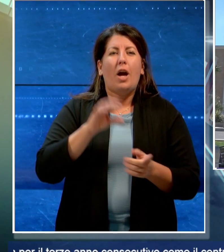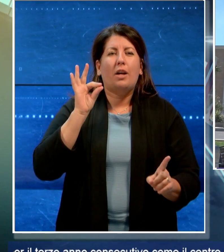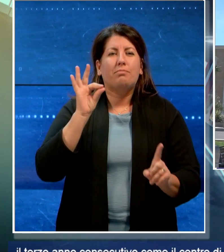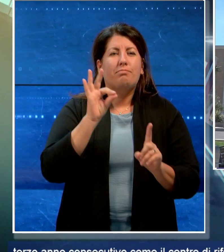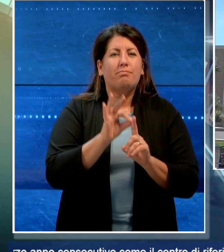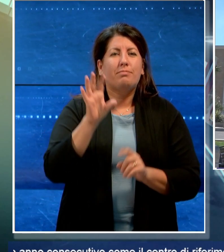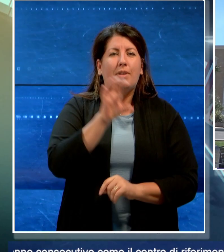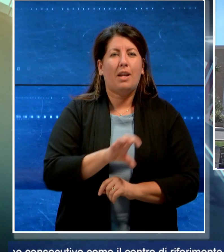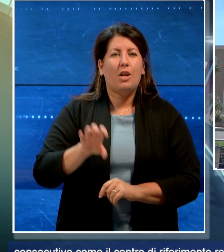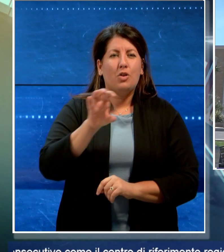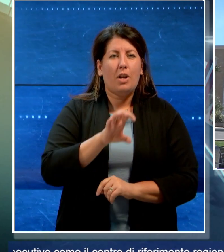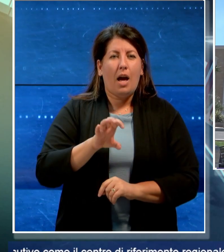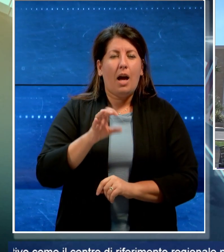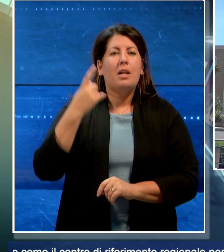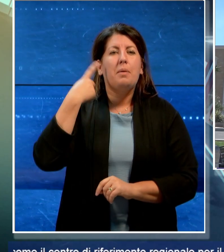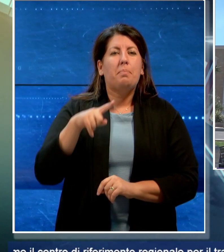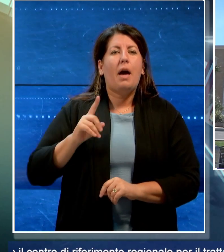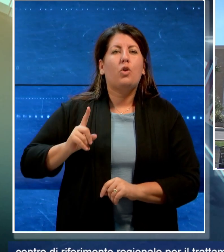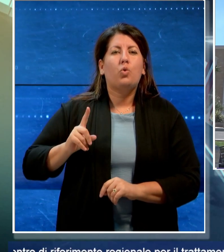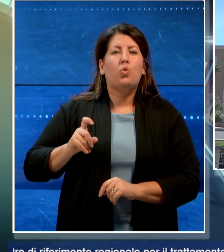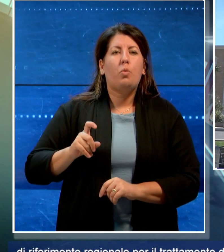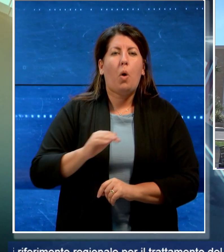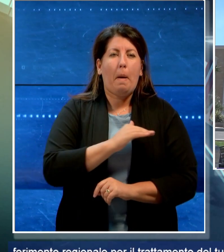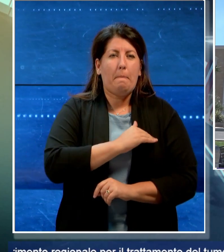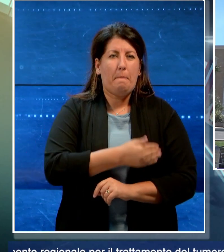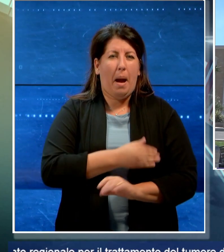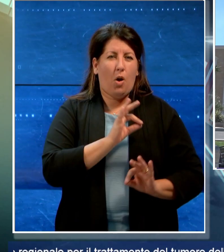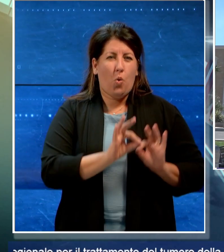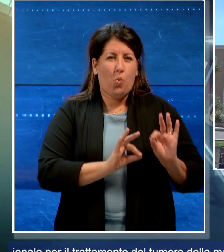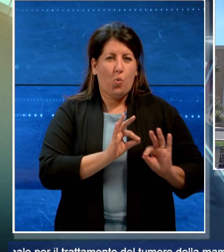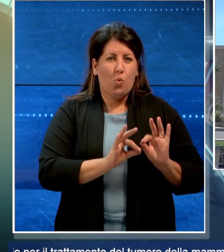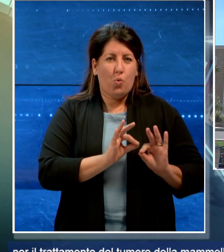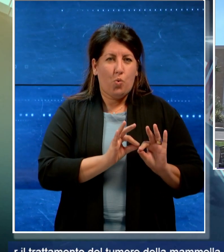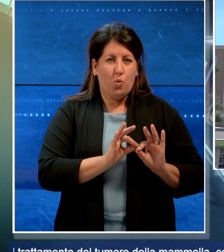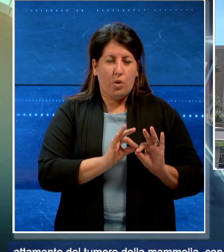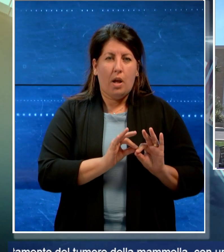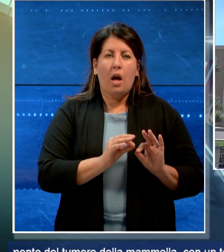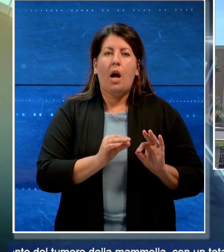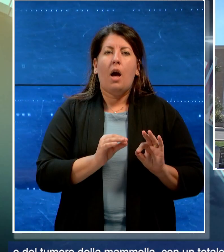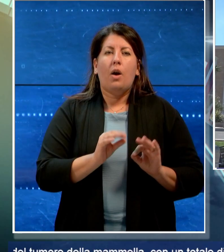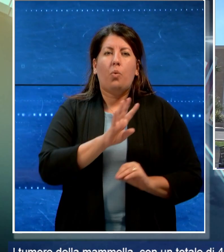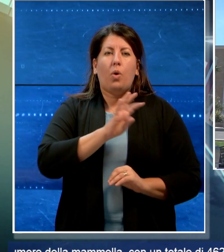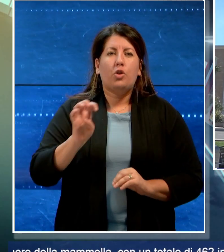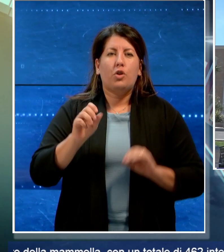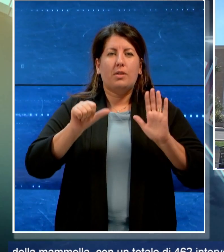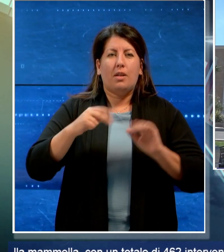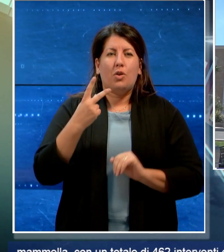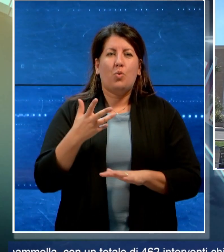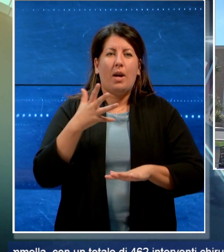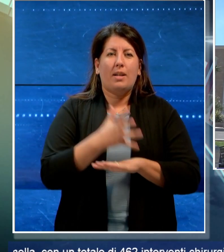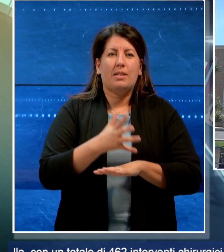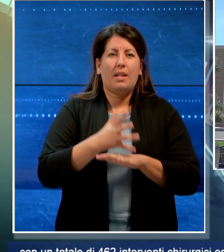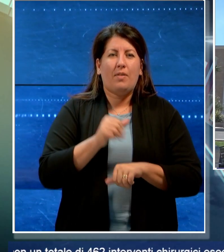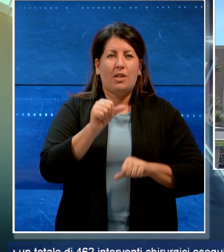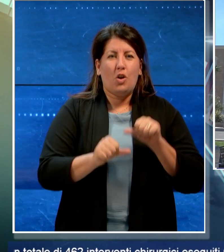regionale per il trattamento del tumore alla mammella con un totale di 462 interventi